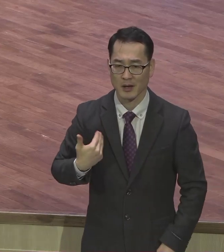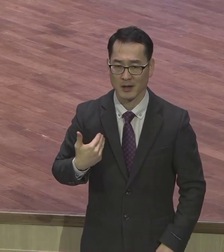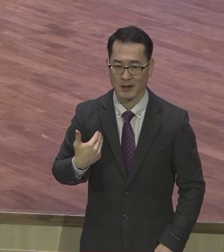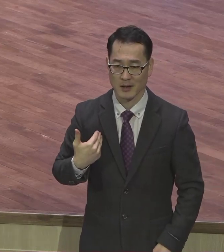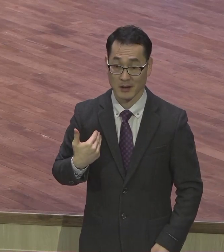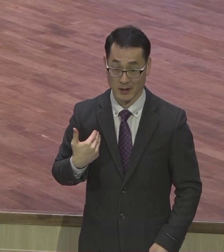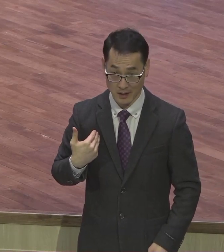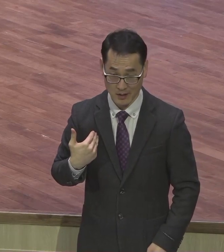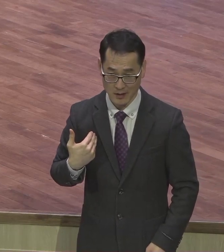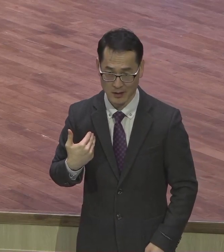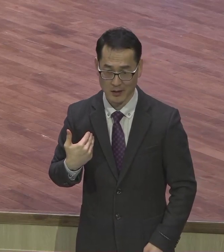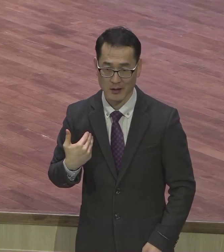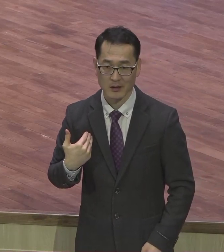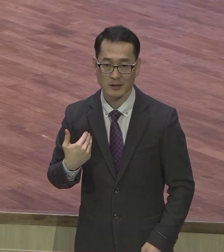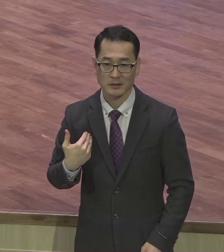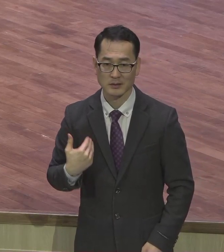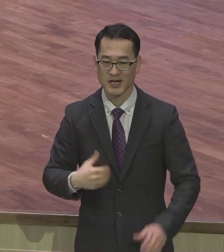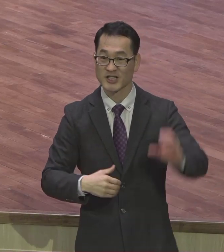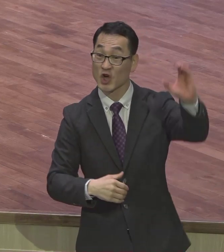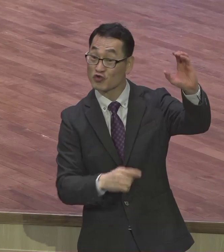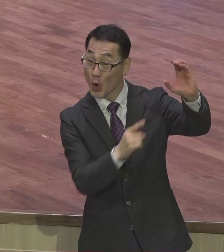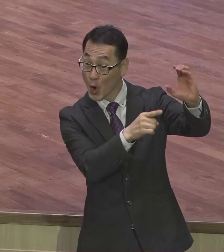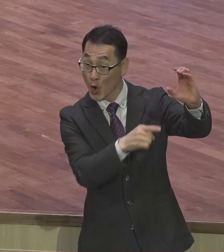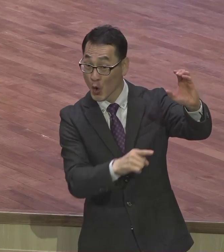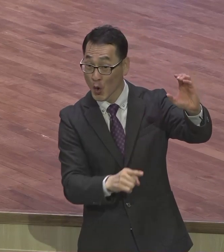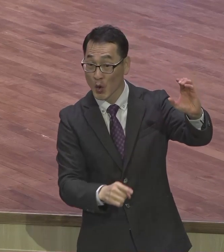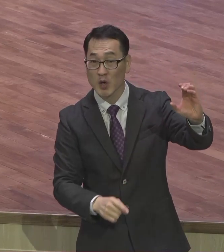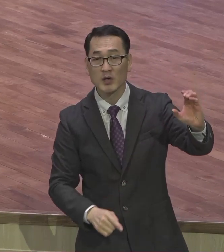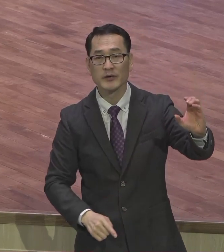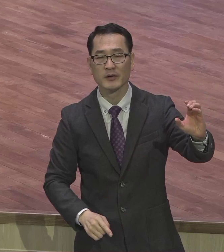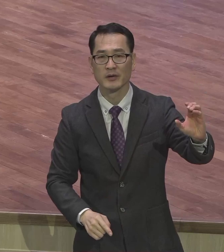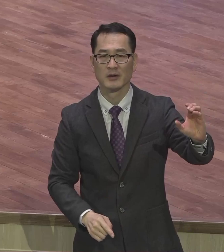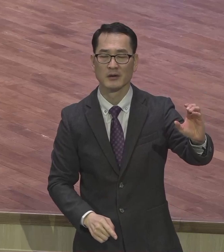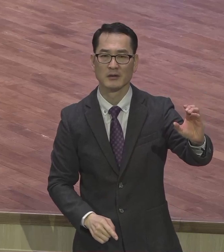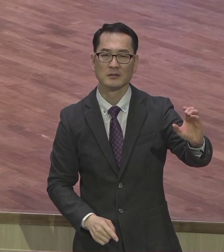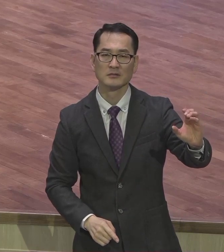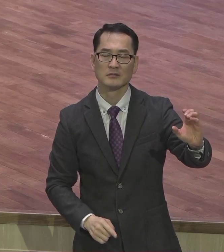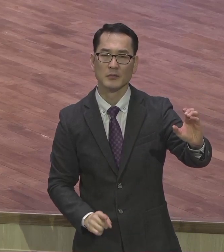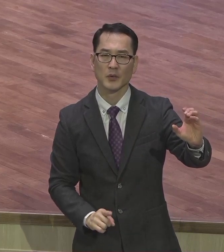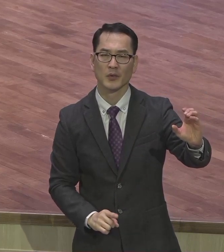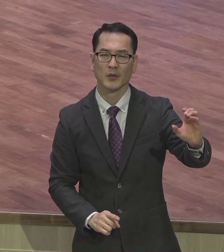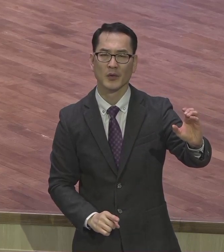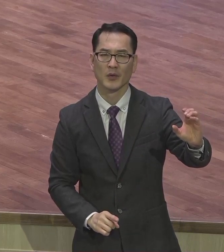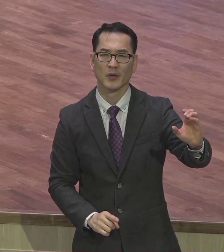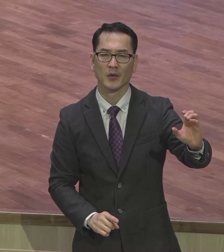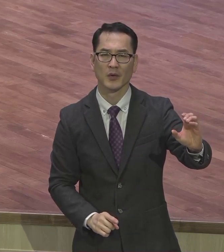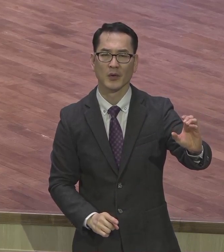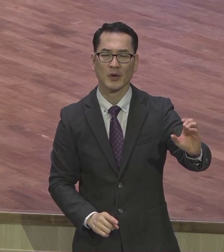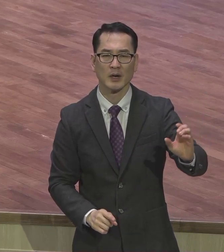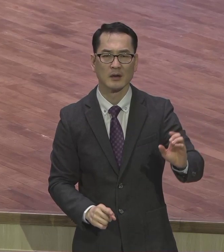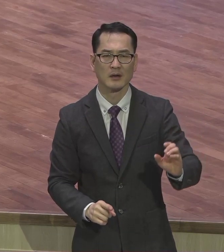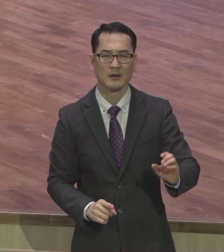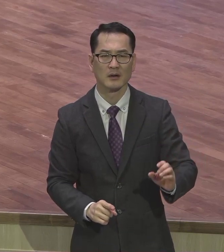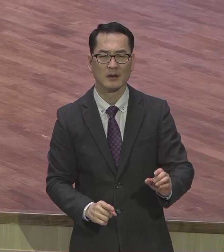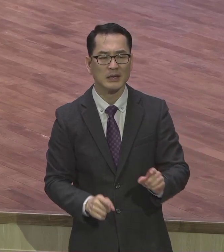이러면 천주교는 무슨 연옥 연옥이 지옥 갔는데 여기 살아있는